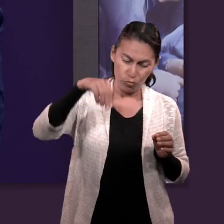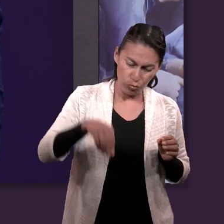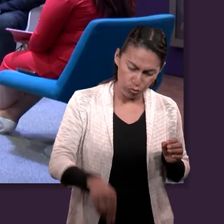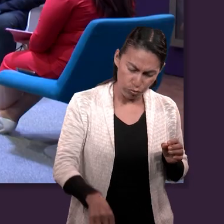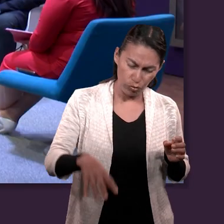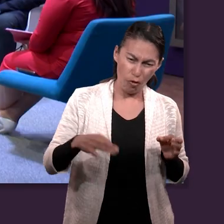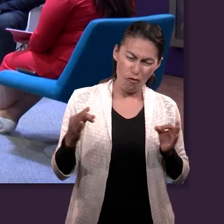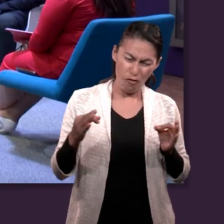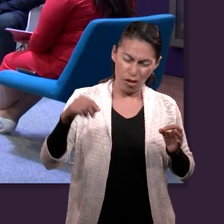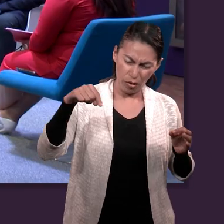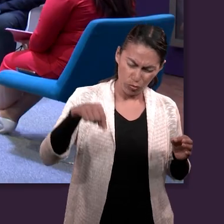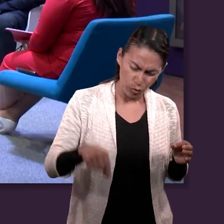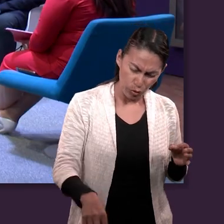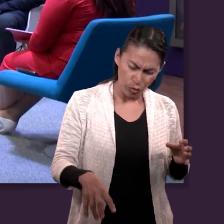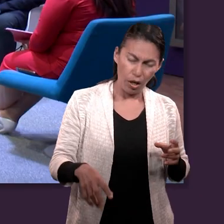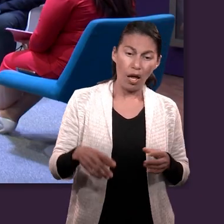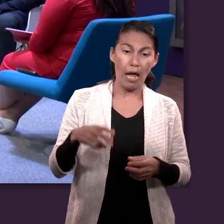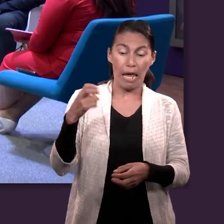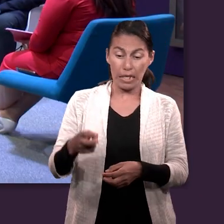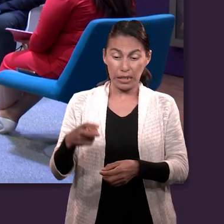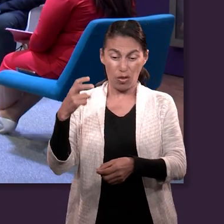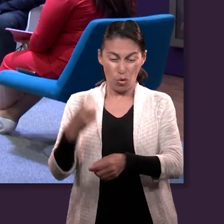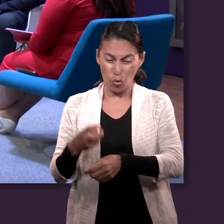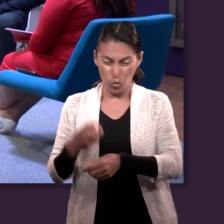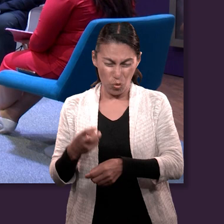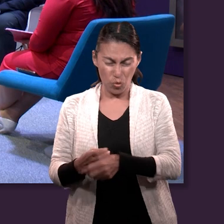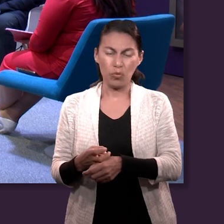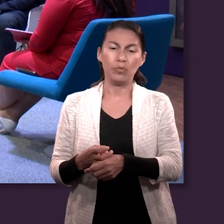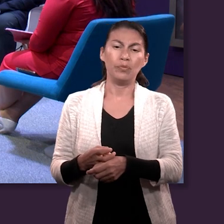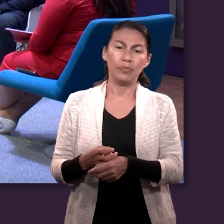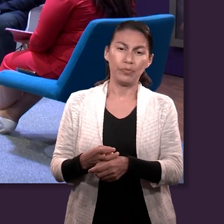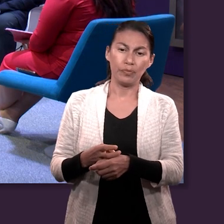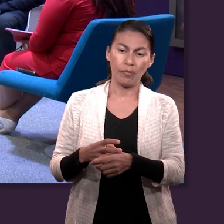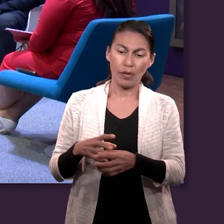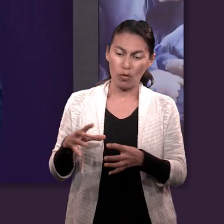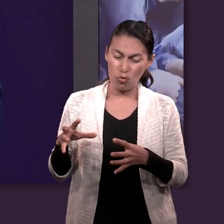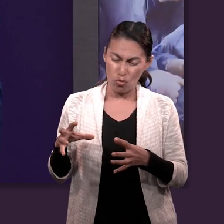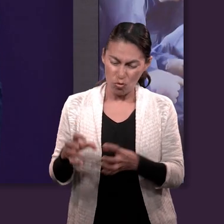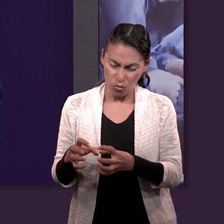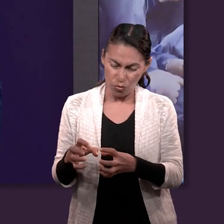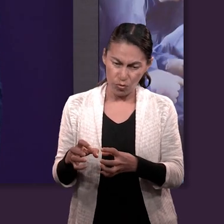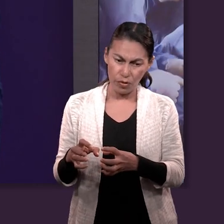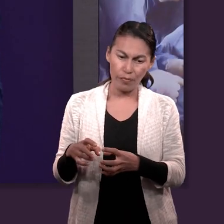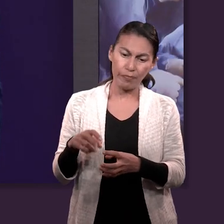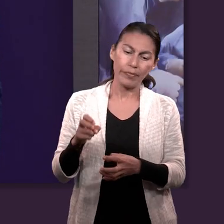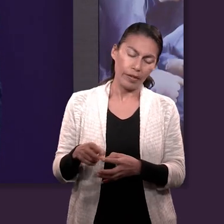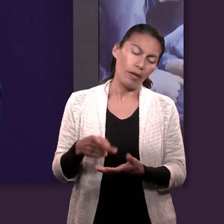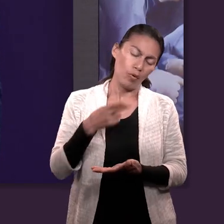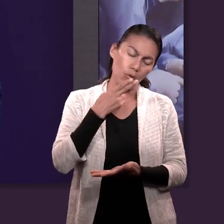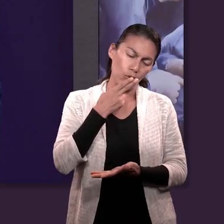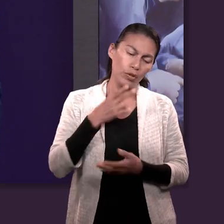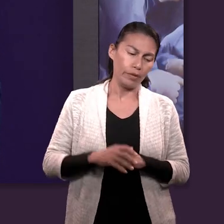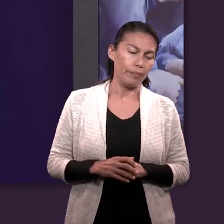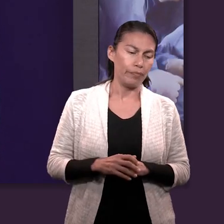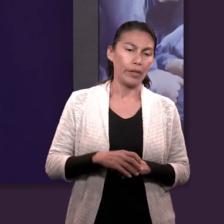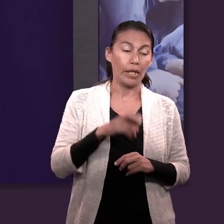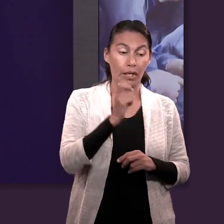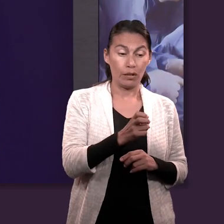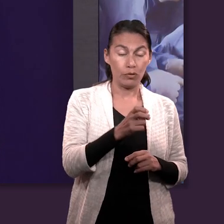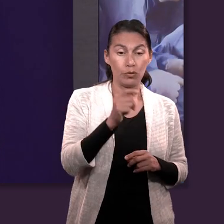contraste de temperaturas hace que el acero se solidifique y quede apto para el uso a partir de ahí, ¿no?